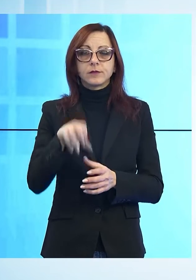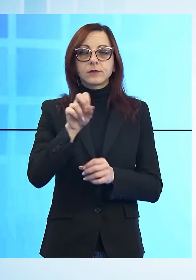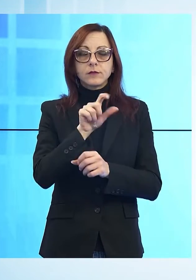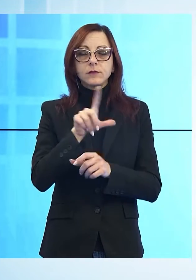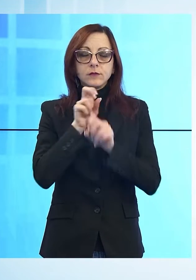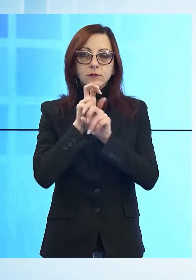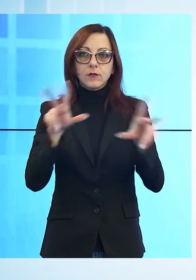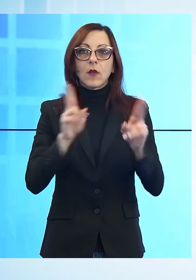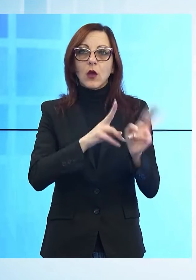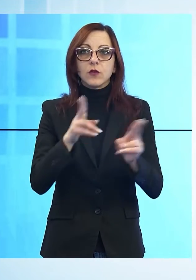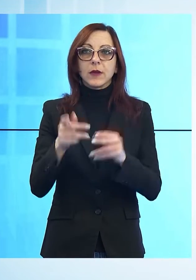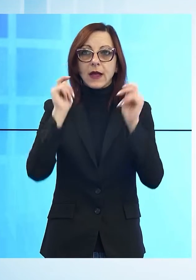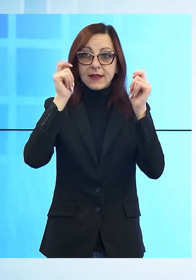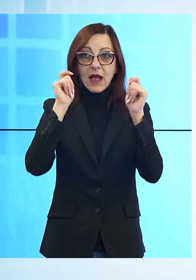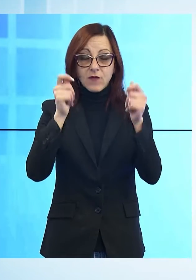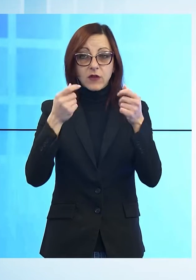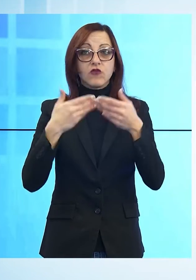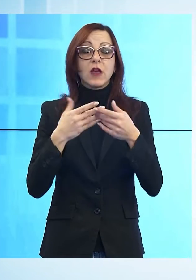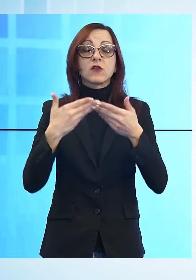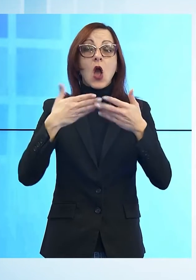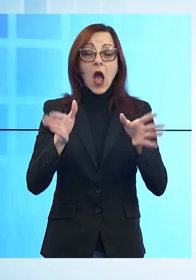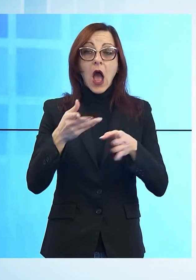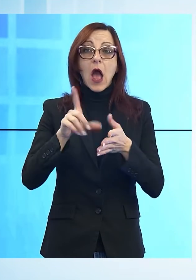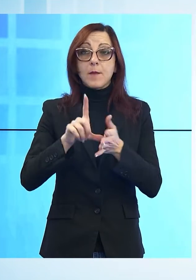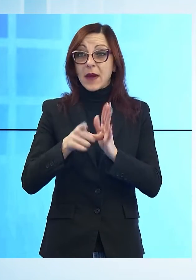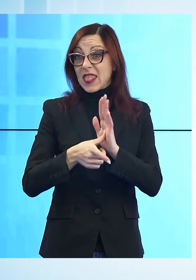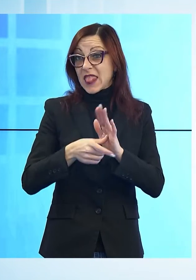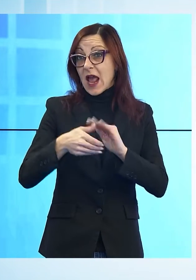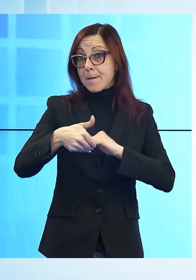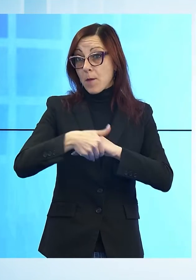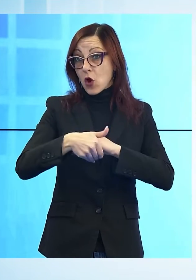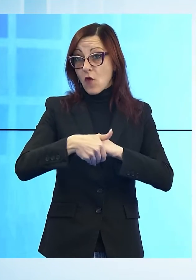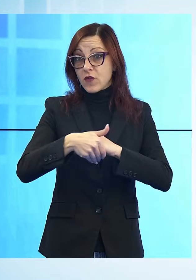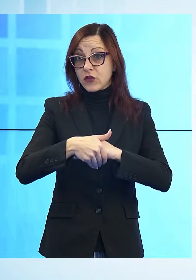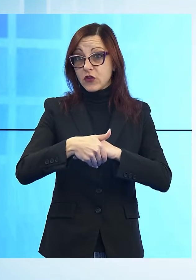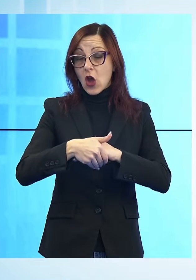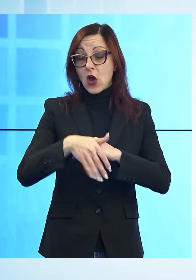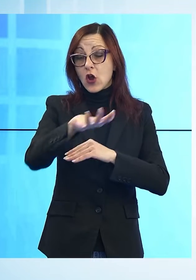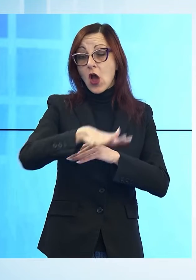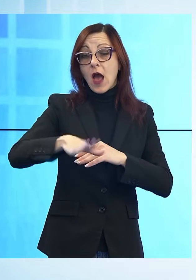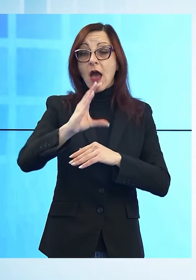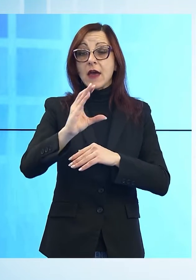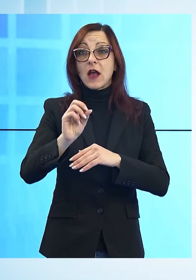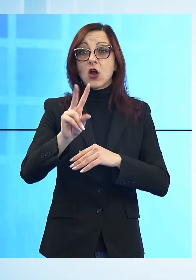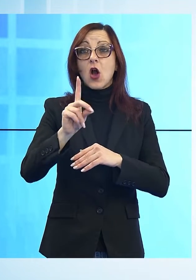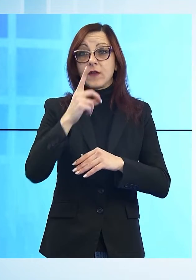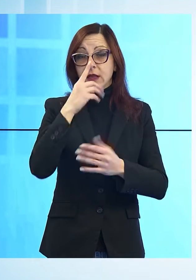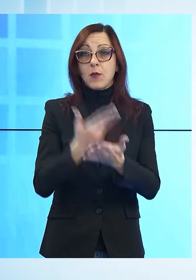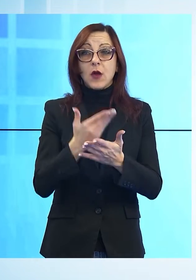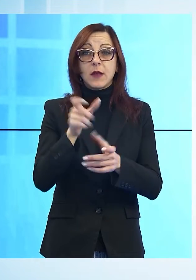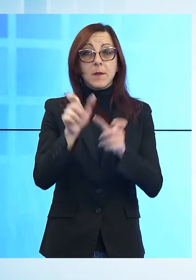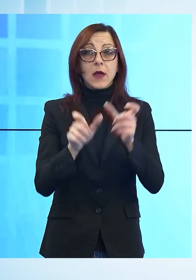all'ospedale San Francesco di Barga è stata attivata in via temporanea un'area Covid destinata in particolare a pazienti